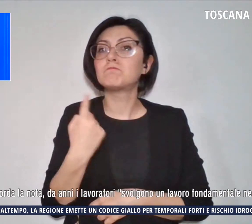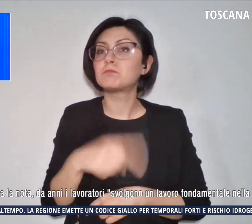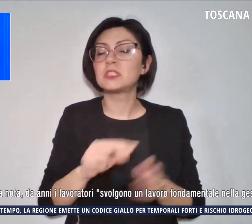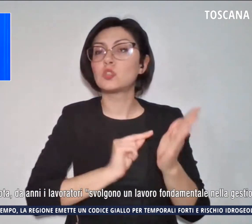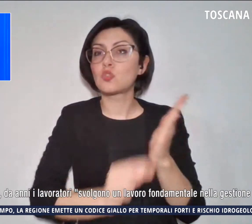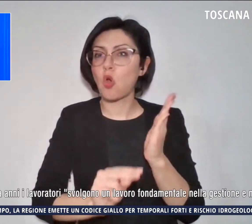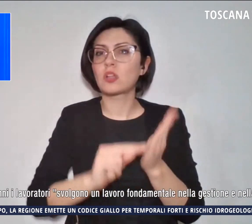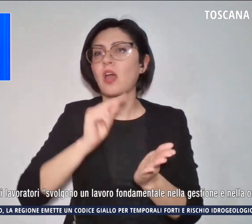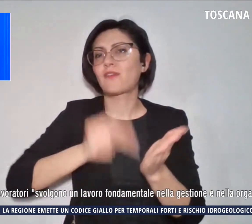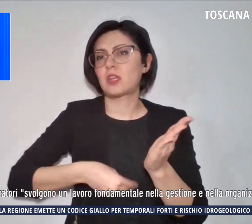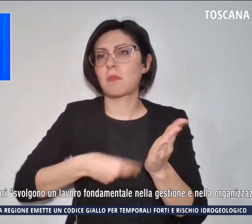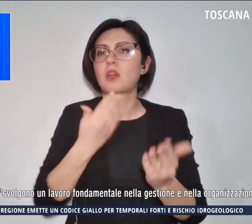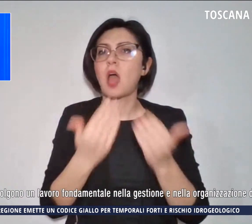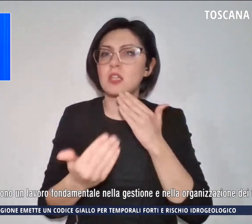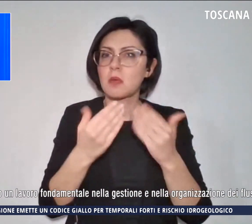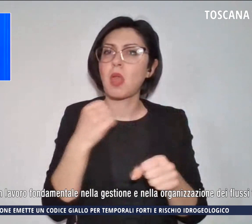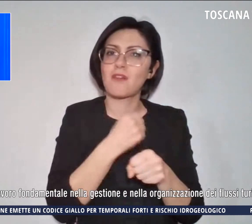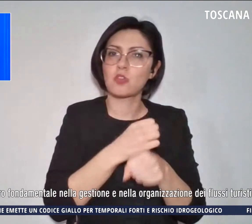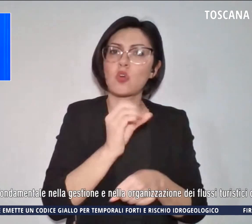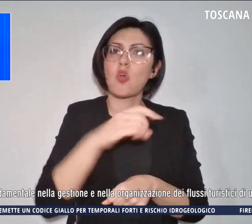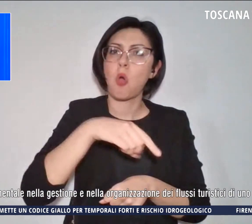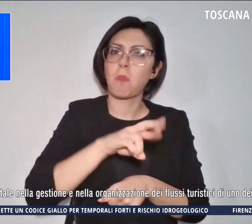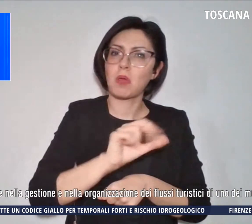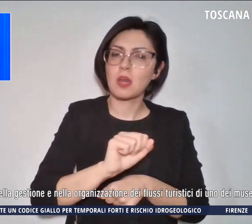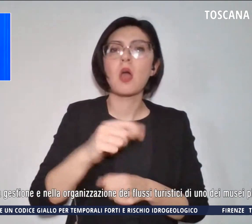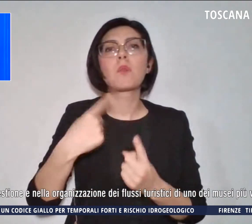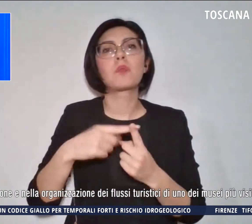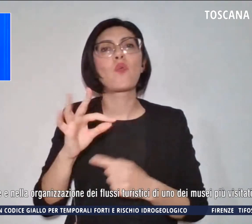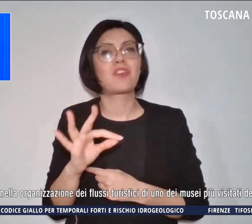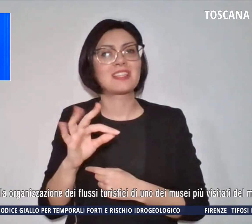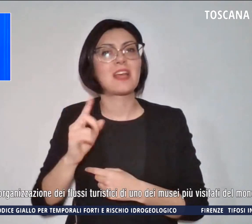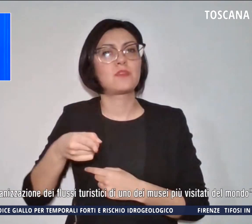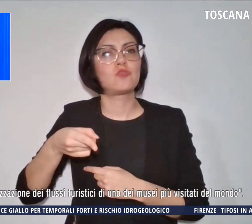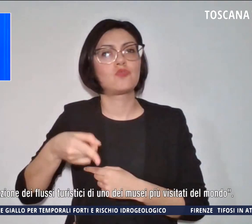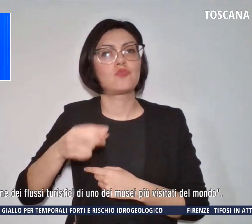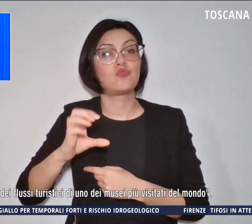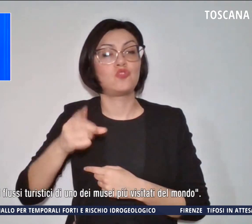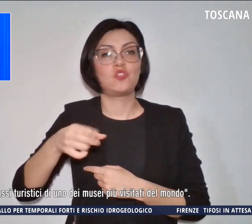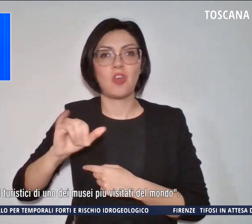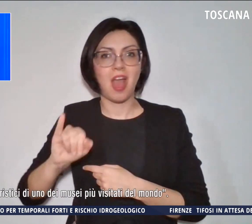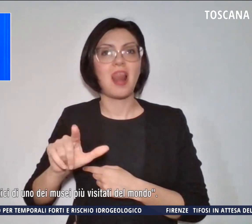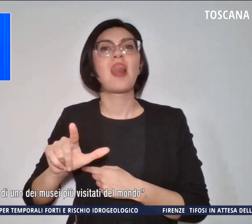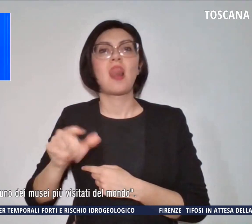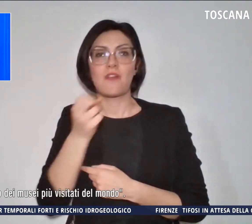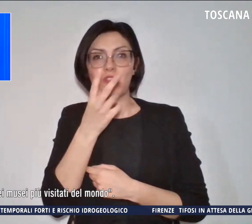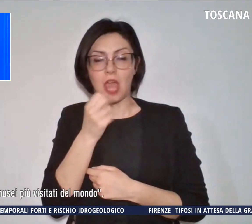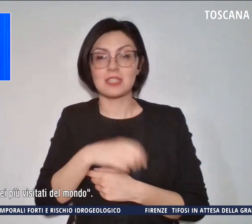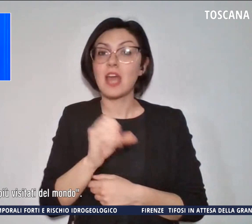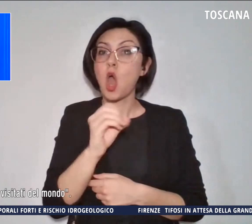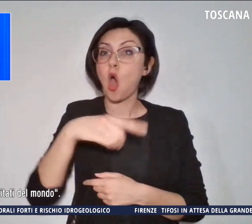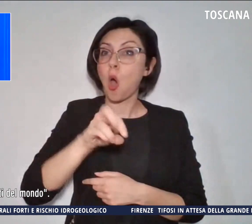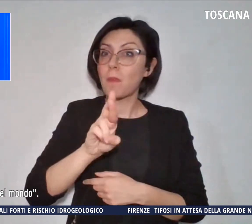lavoratori di opera e da Filcams CGL Firenze. Opera è l'attuale